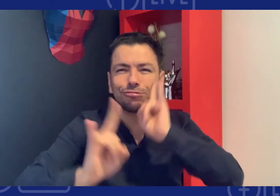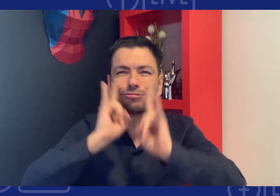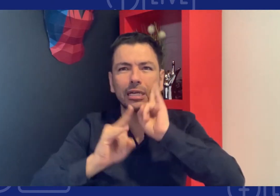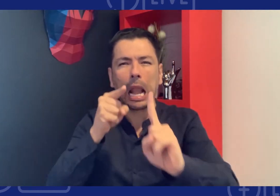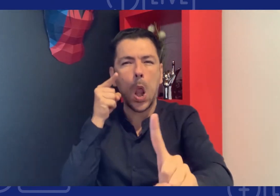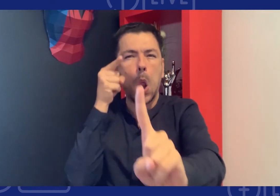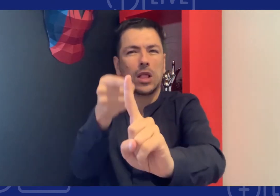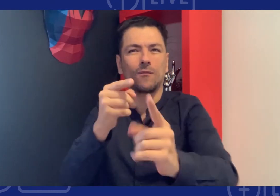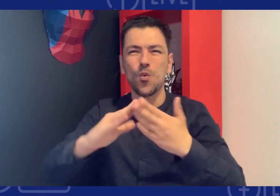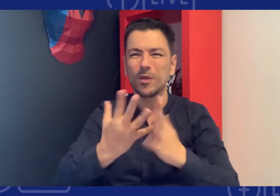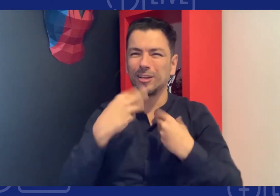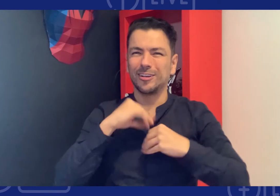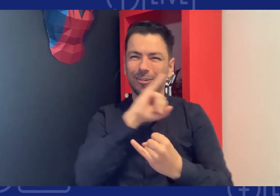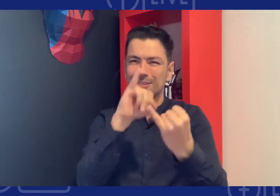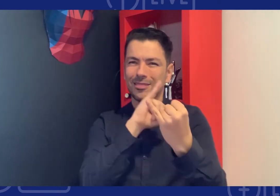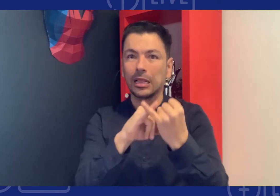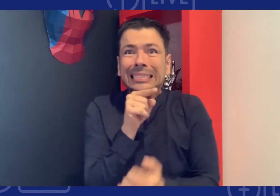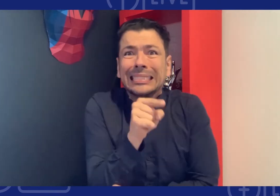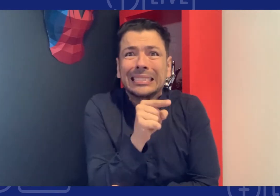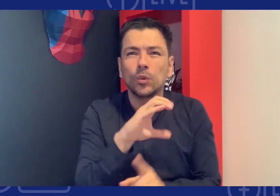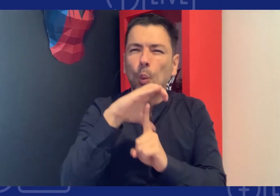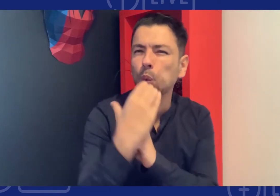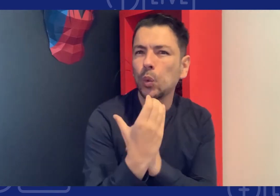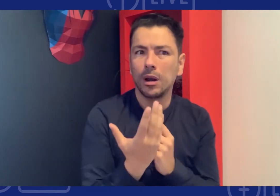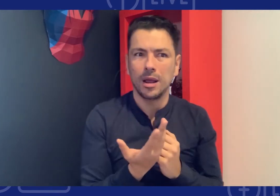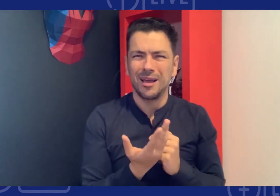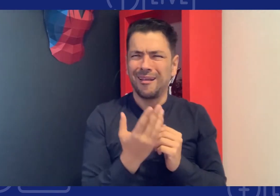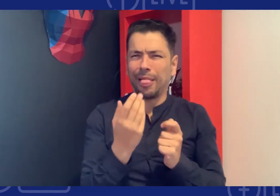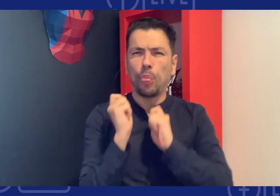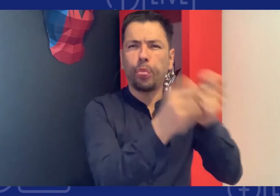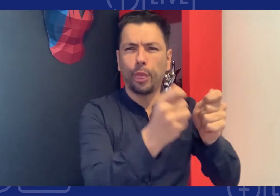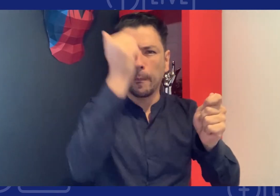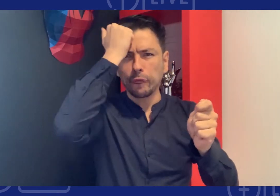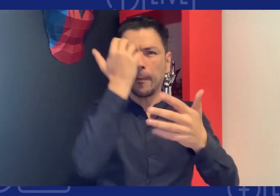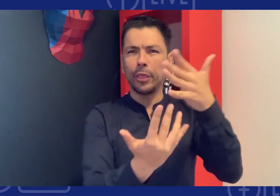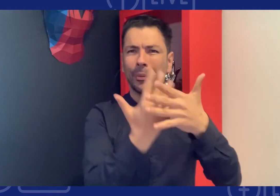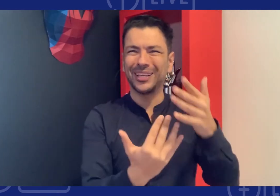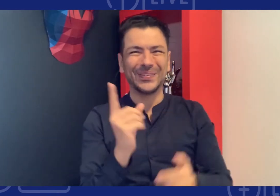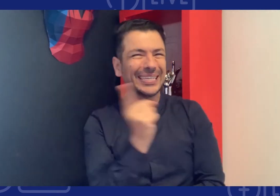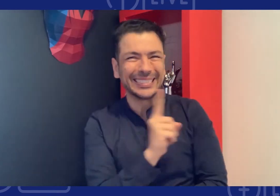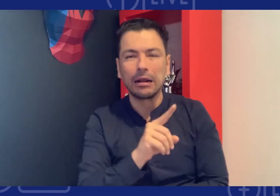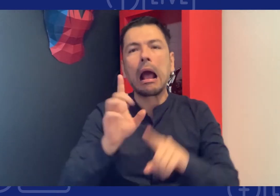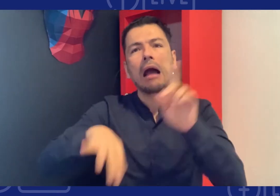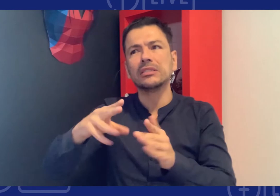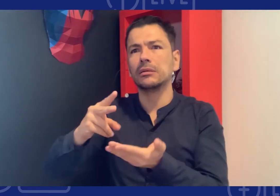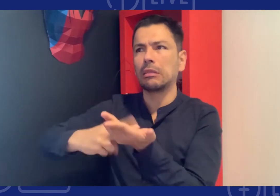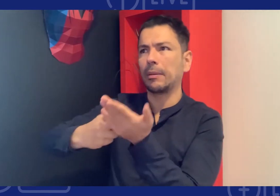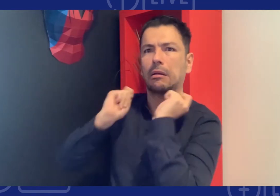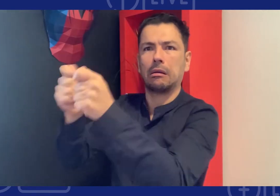el modelo lingüístico su objetivo es enseñar sobre la comunidad no matemáticas por ejemplo oa los